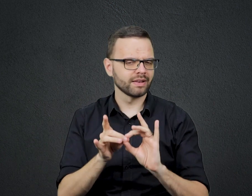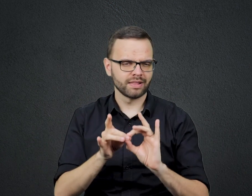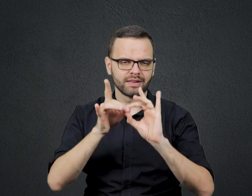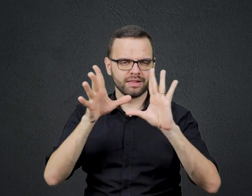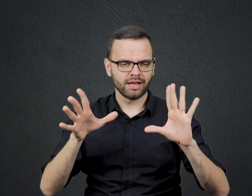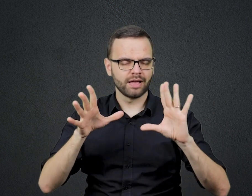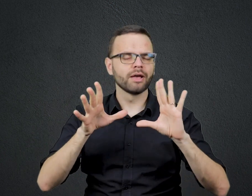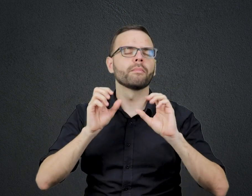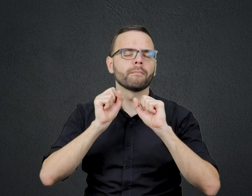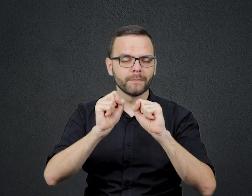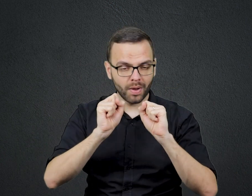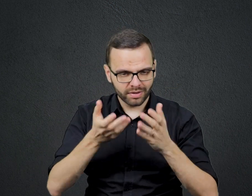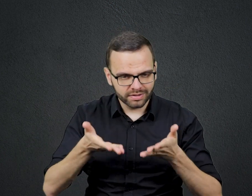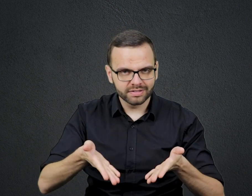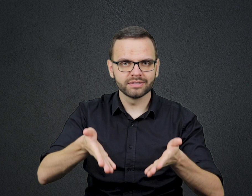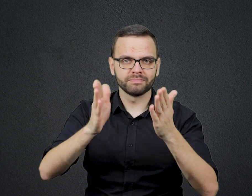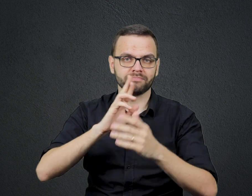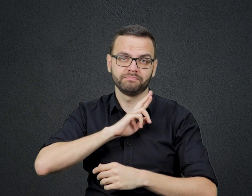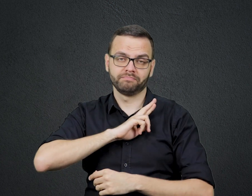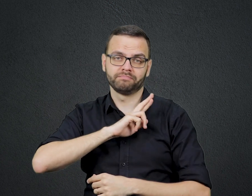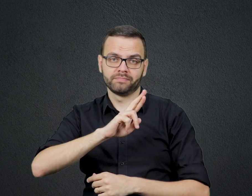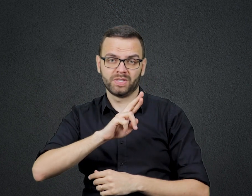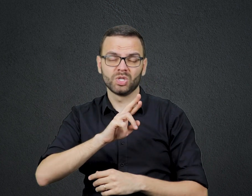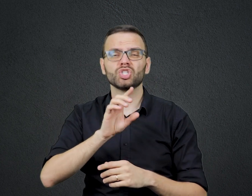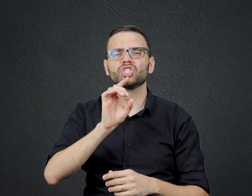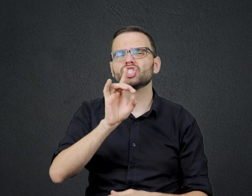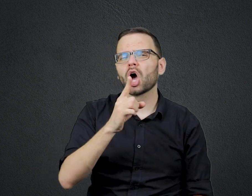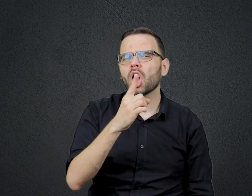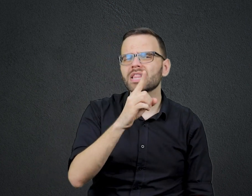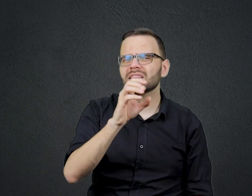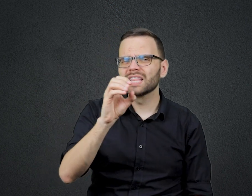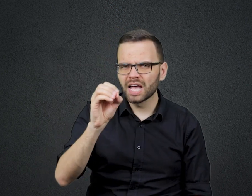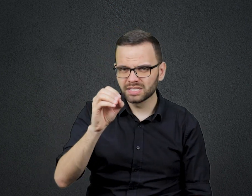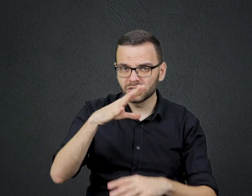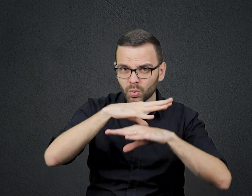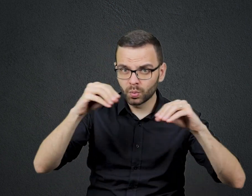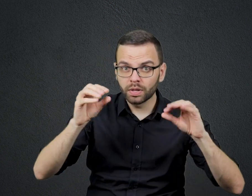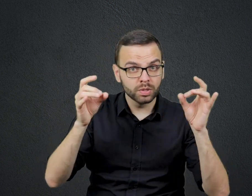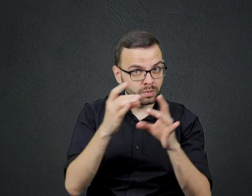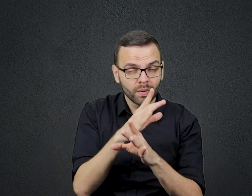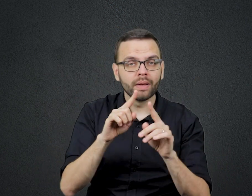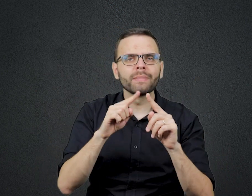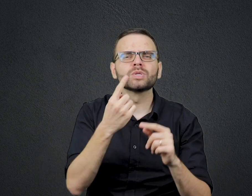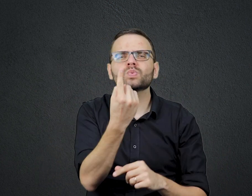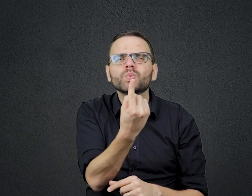religiosas Porém, dentre os dez Apenas um voltou para agradecer E foi justamente um